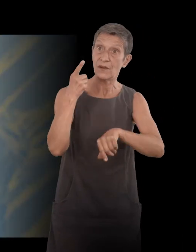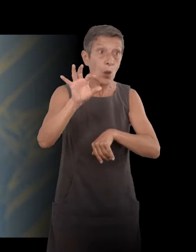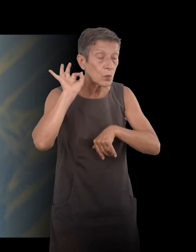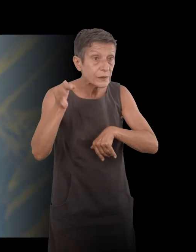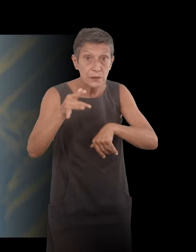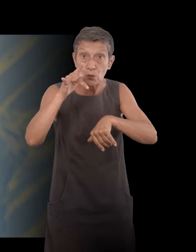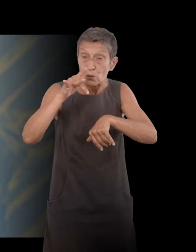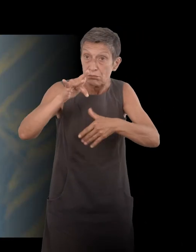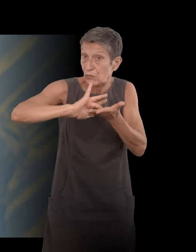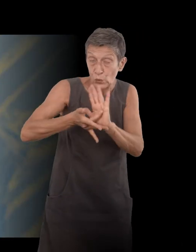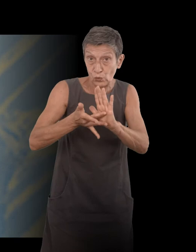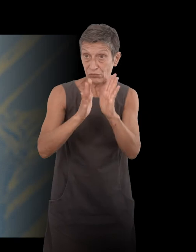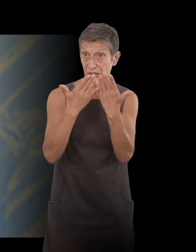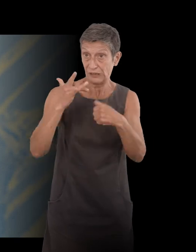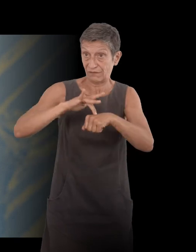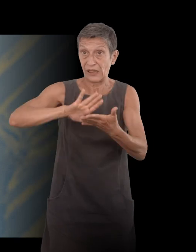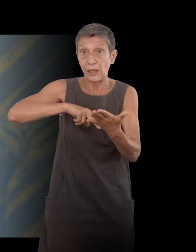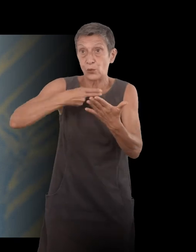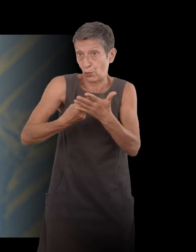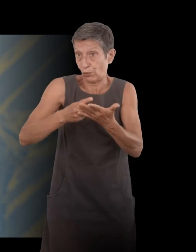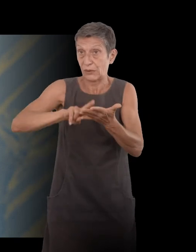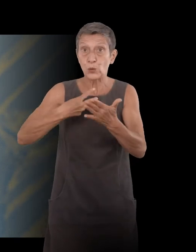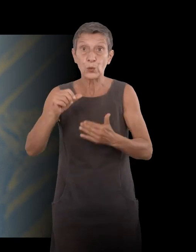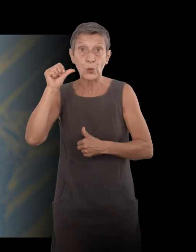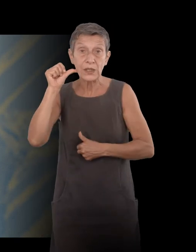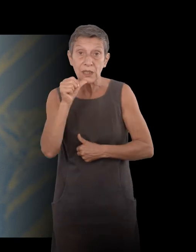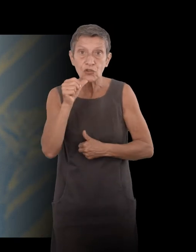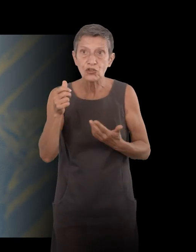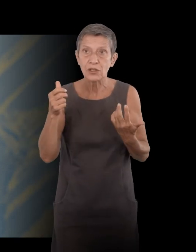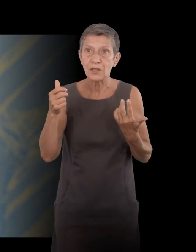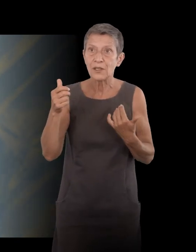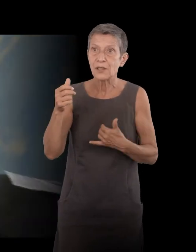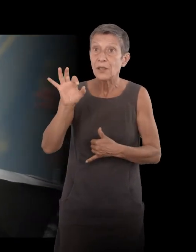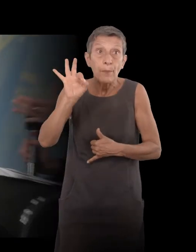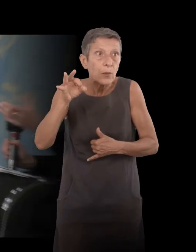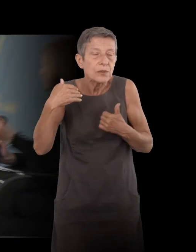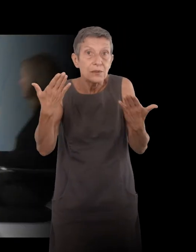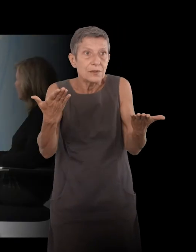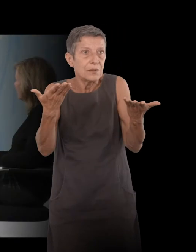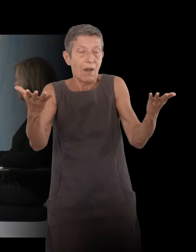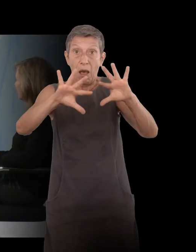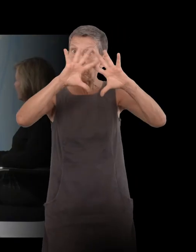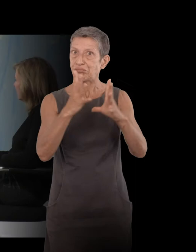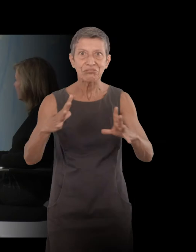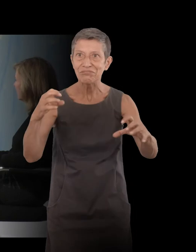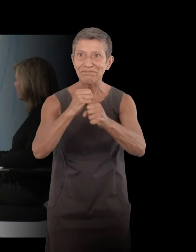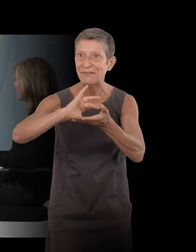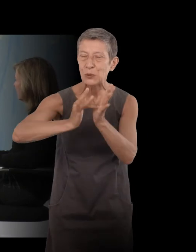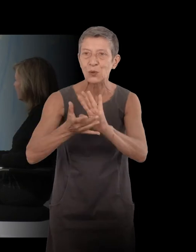yiddish. Voilà. Et je trouve que ça dit tout, en fait. Oui. Oui, oui. Alors, les choses se sont